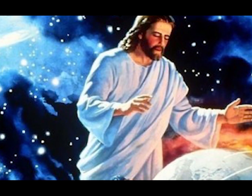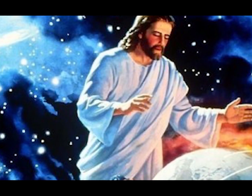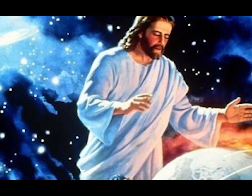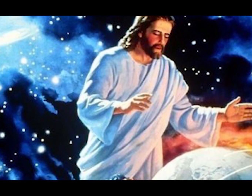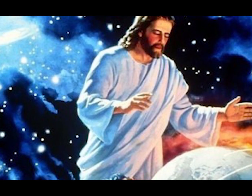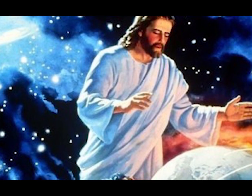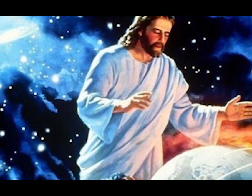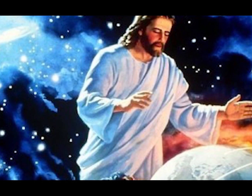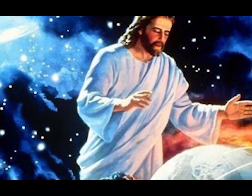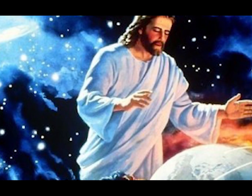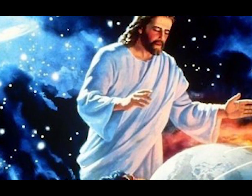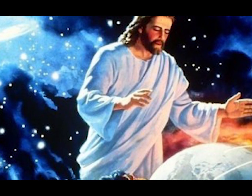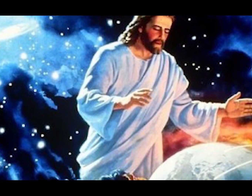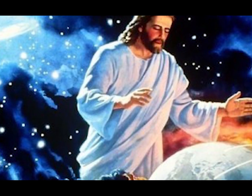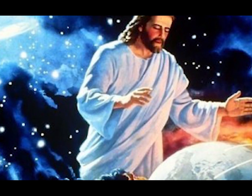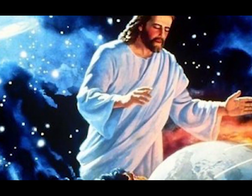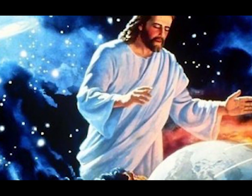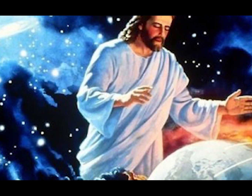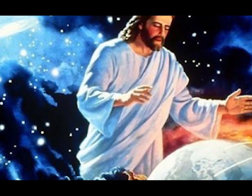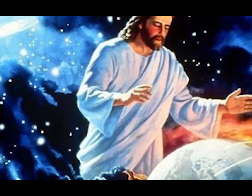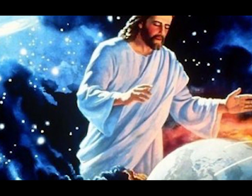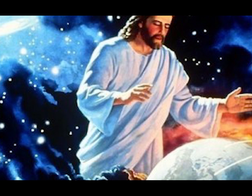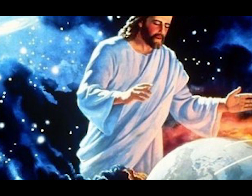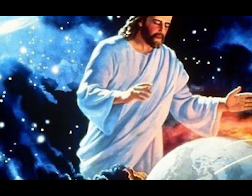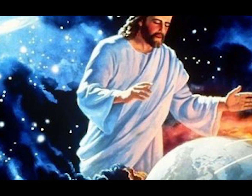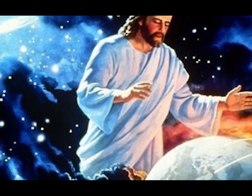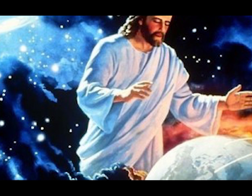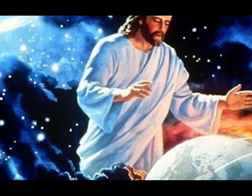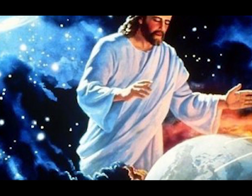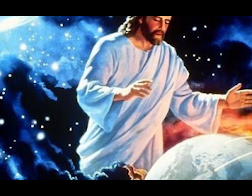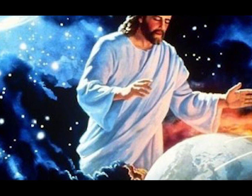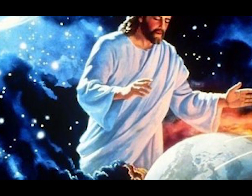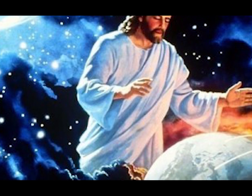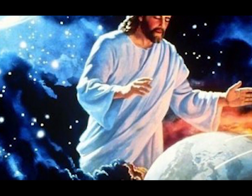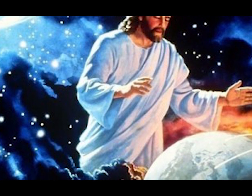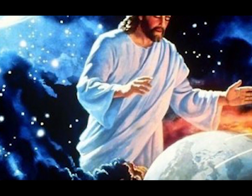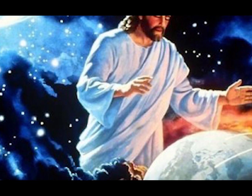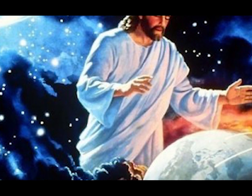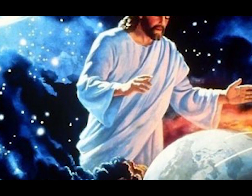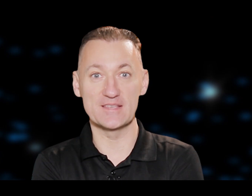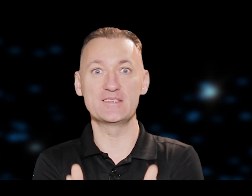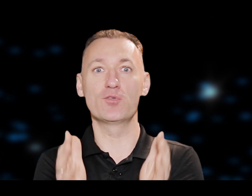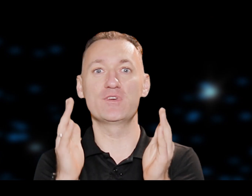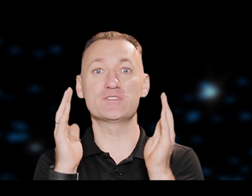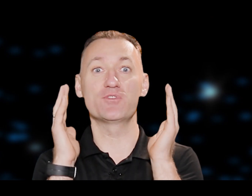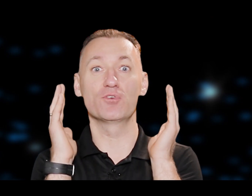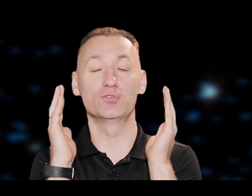ir katrs individuāli zināms. Es vēroju visus viņu darbus, bīblē teiks, es zinu visus viņu